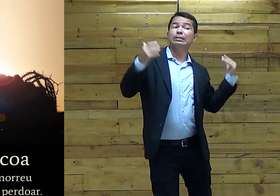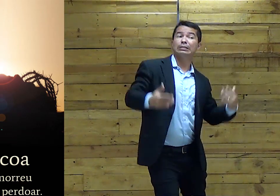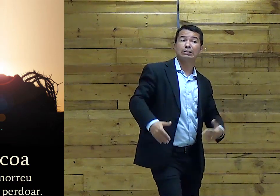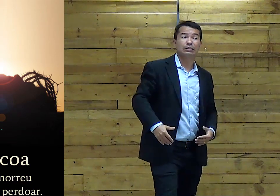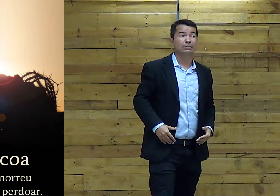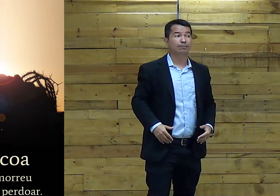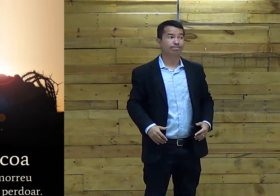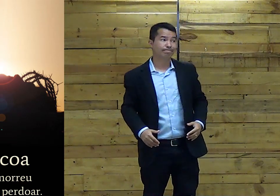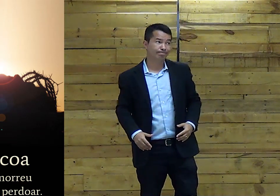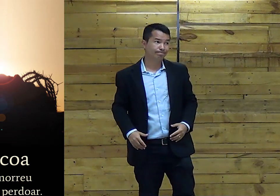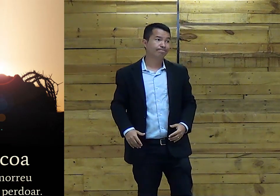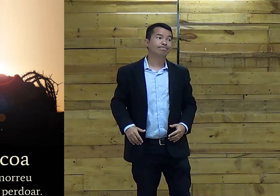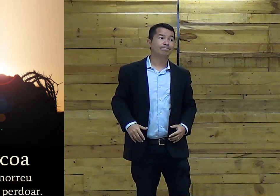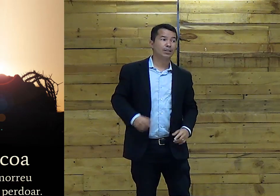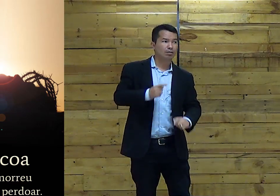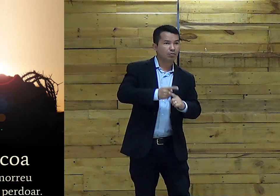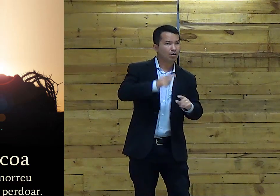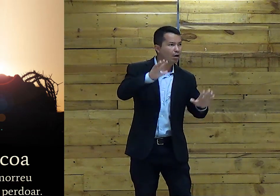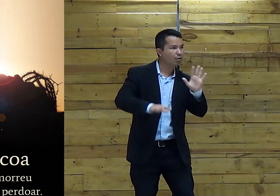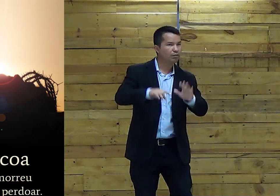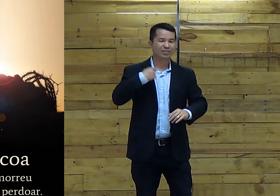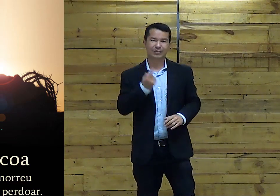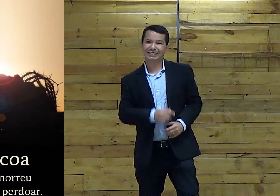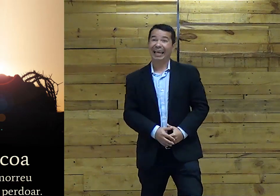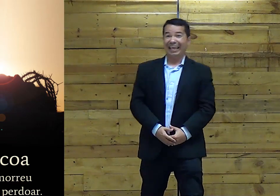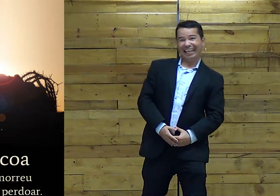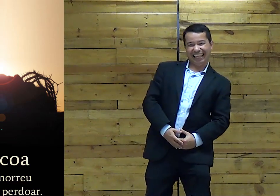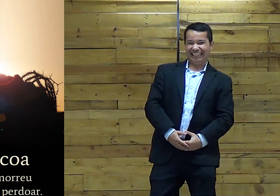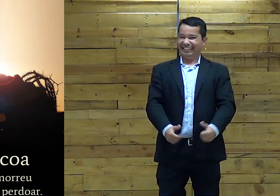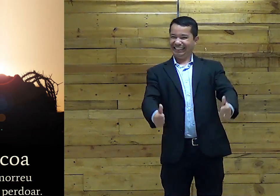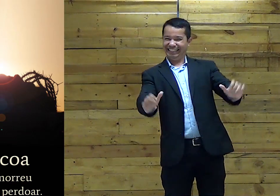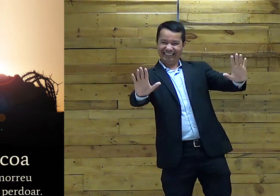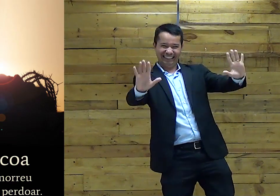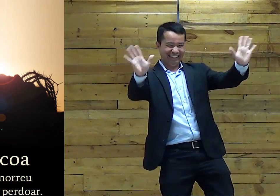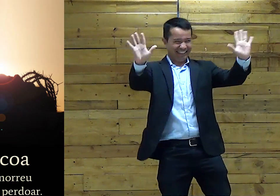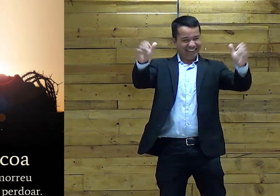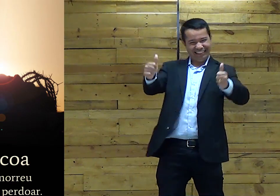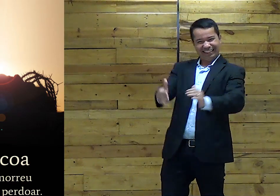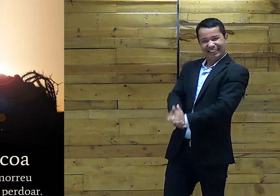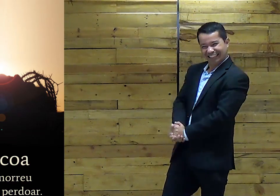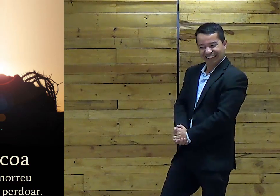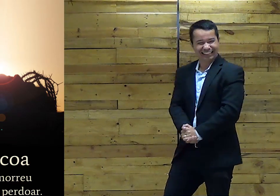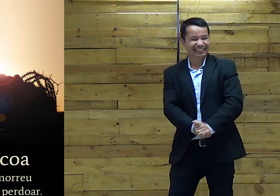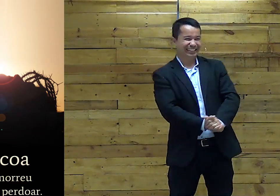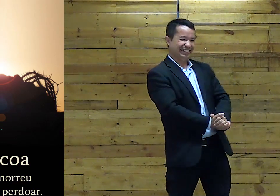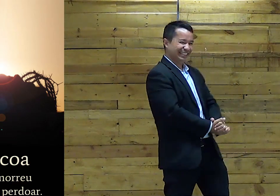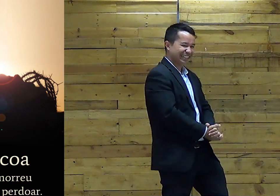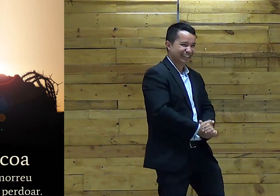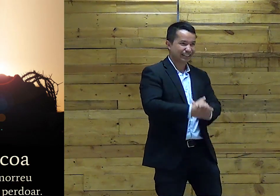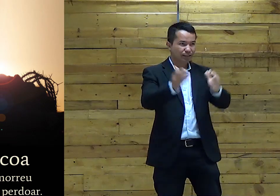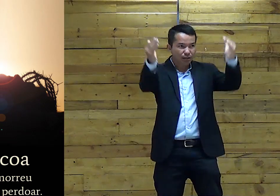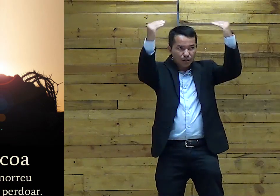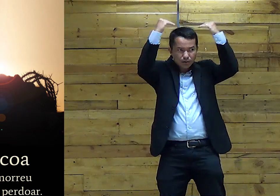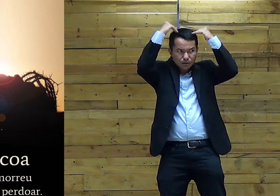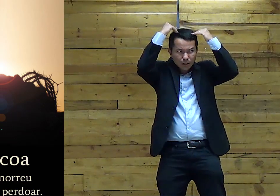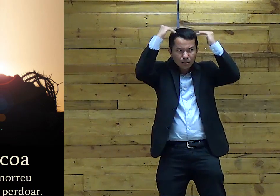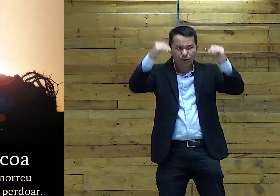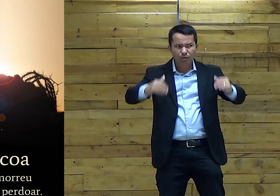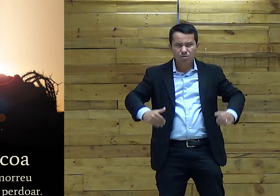coragem Porque as vezes Nós agimos bem Andamos bem Mas